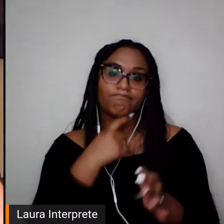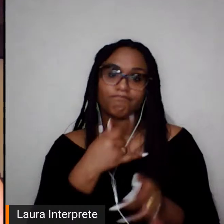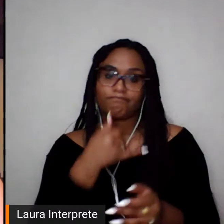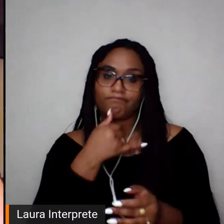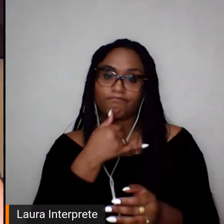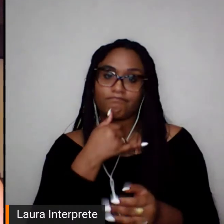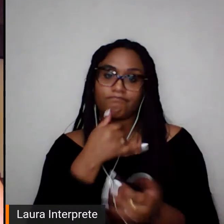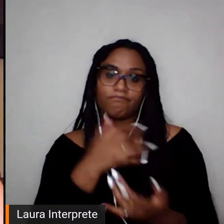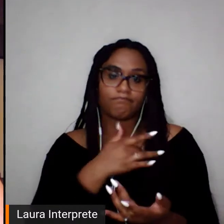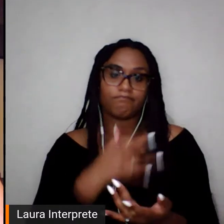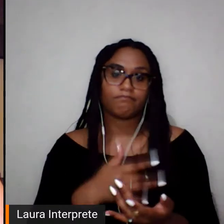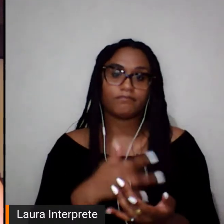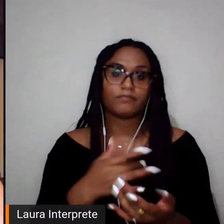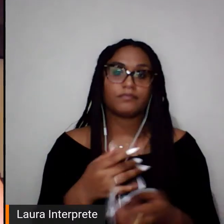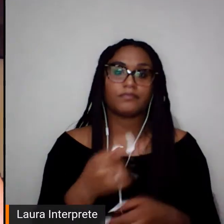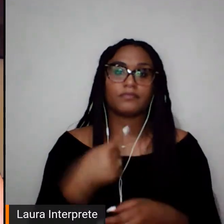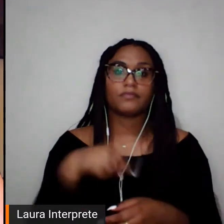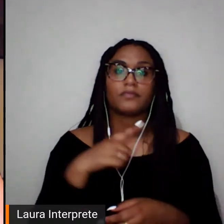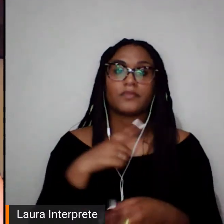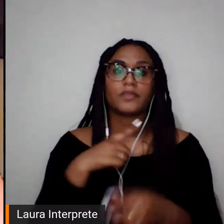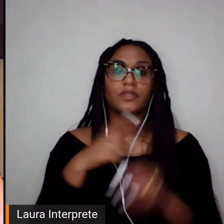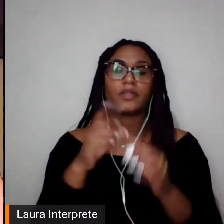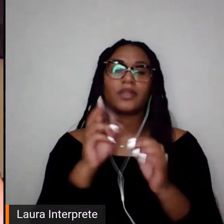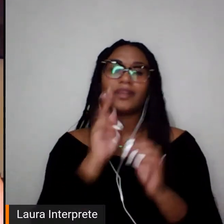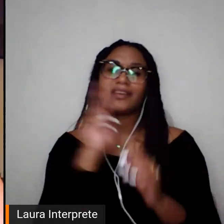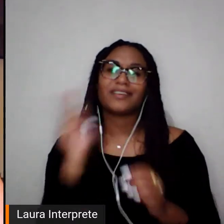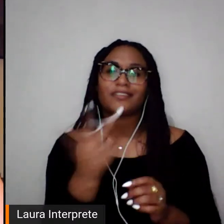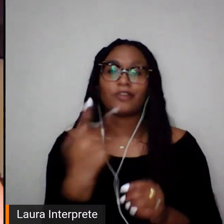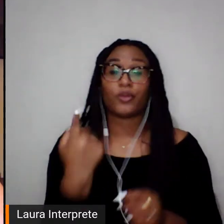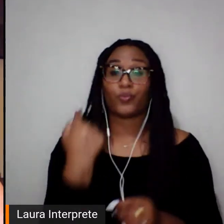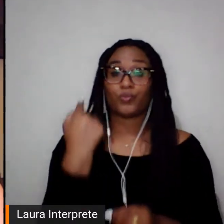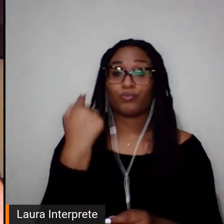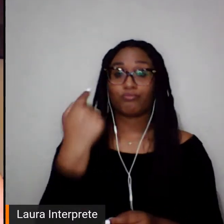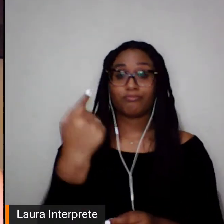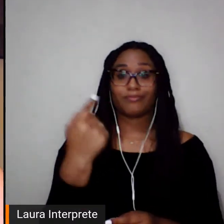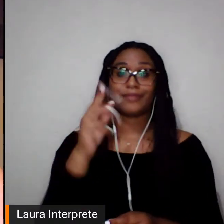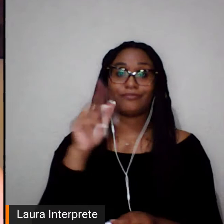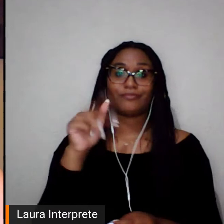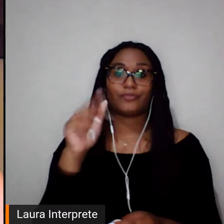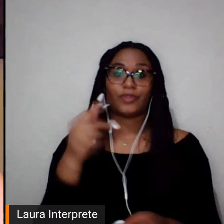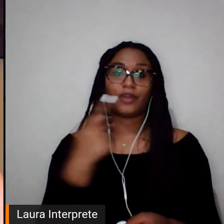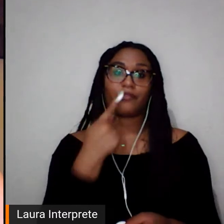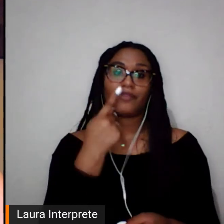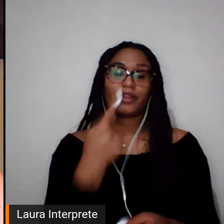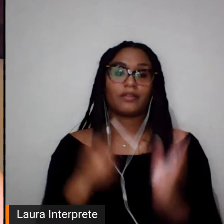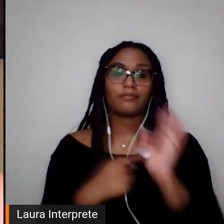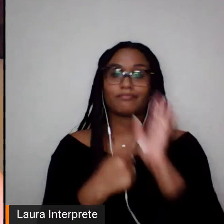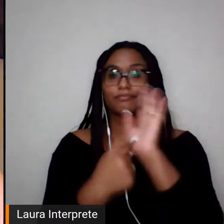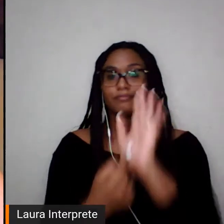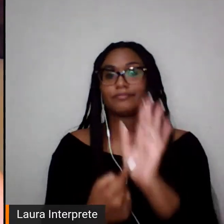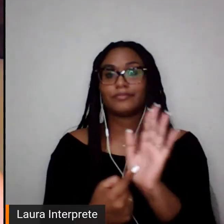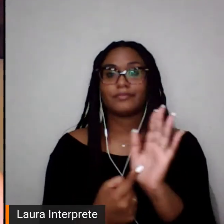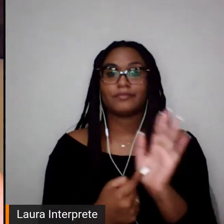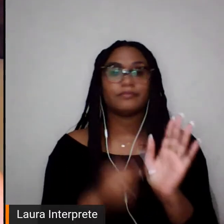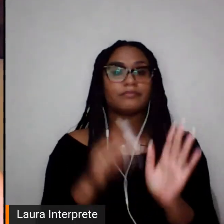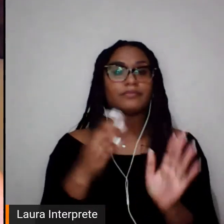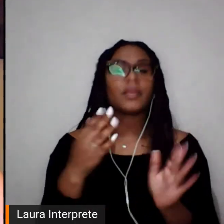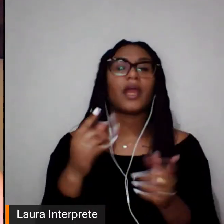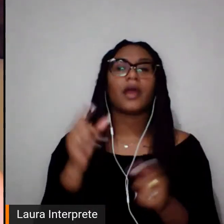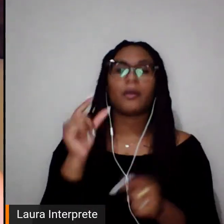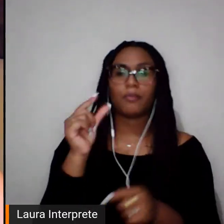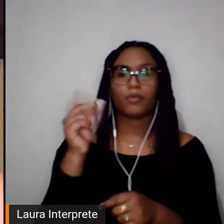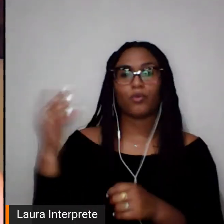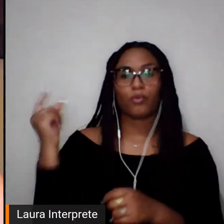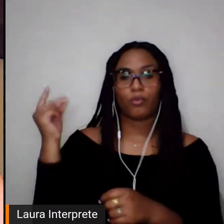histórias que nunca foram contadas. É interessante, recentemente, o Sesc Taquera fez uma